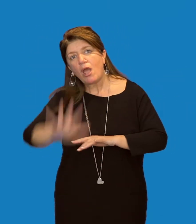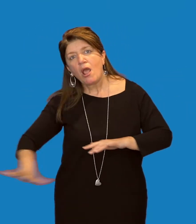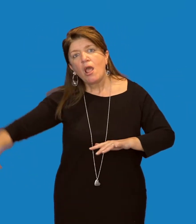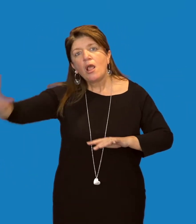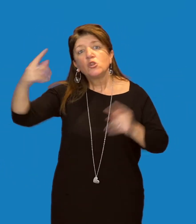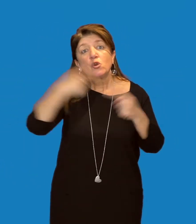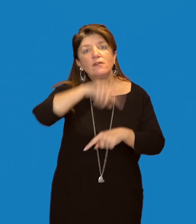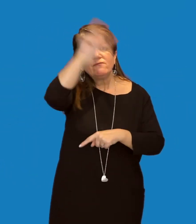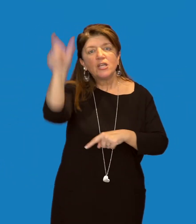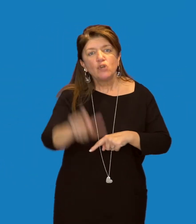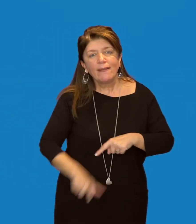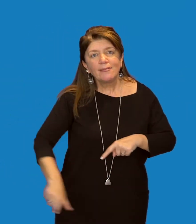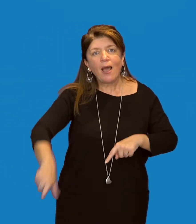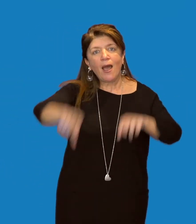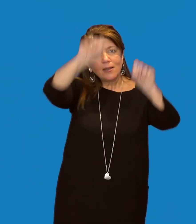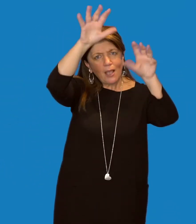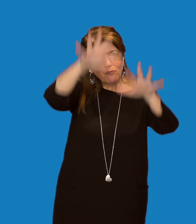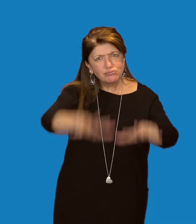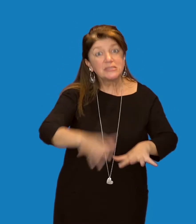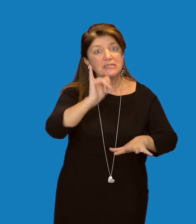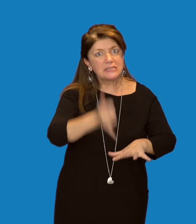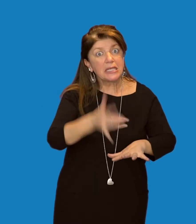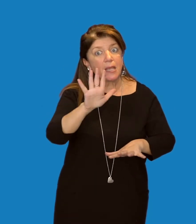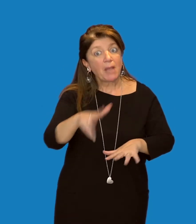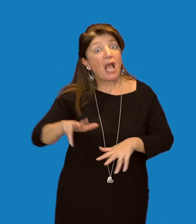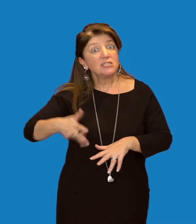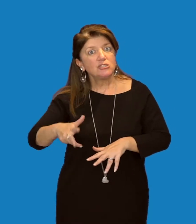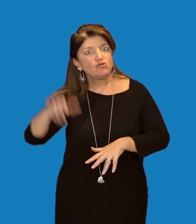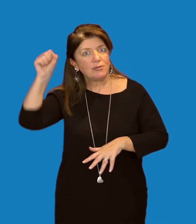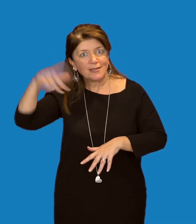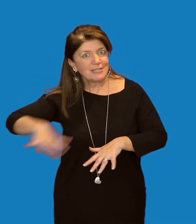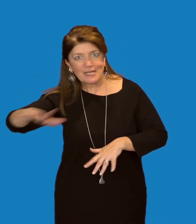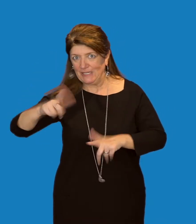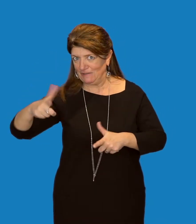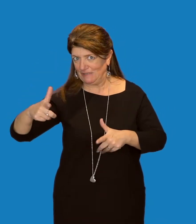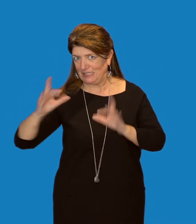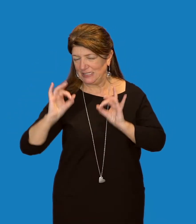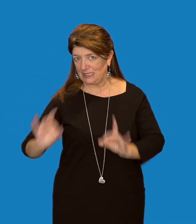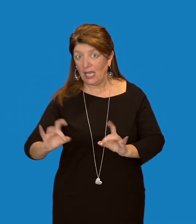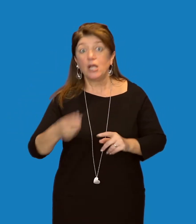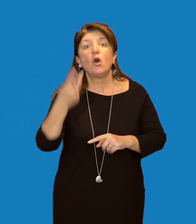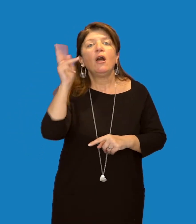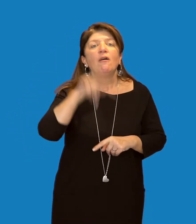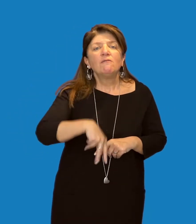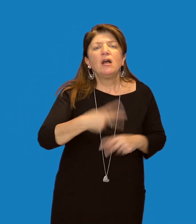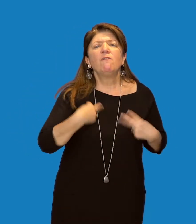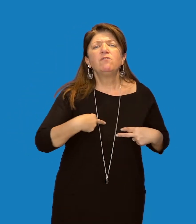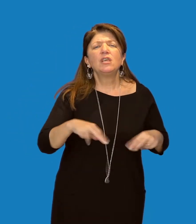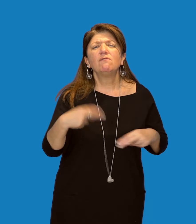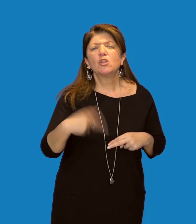si è vista su tutto il territorio, ma non in Sicilia e Sardegna. Vive soprattutto in ambienti collinosi e di pianura.